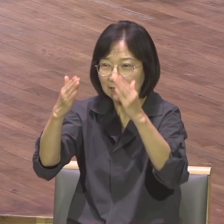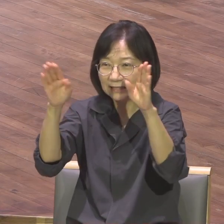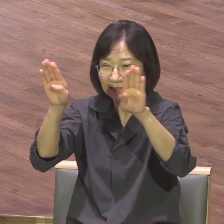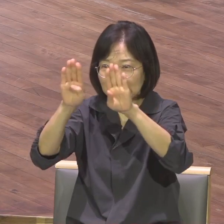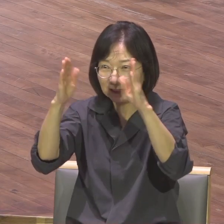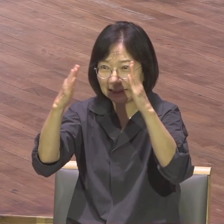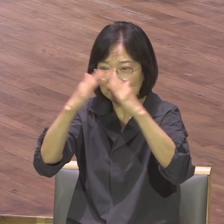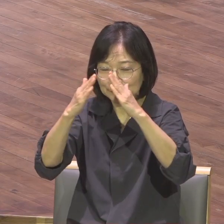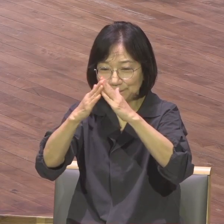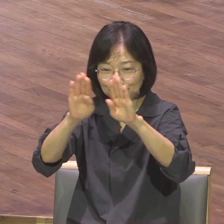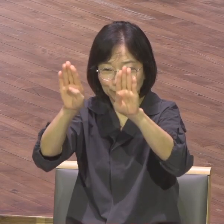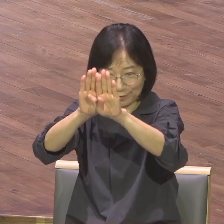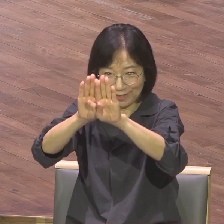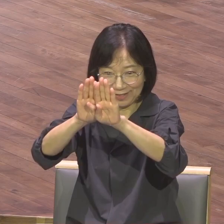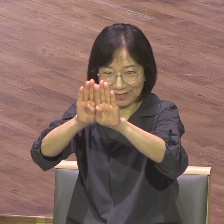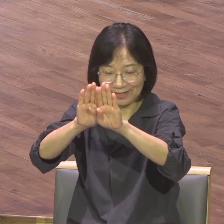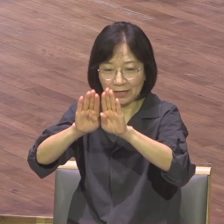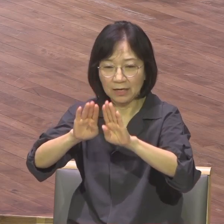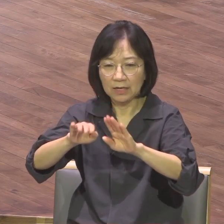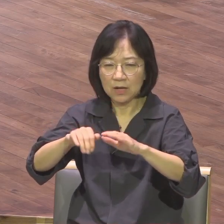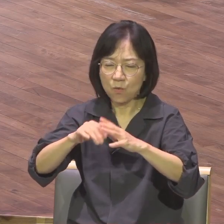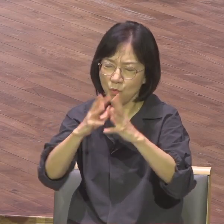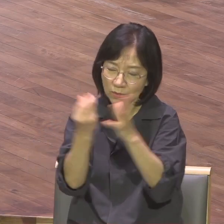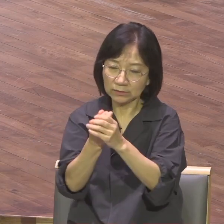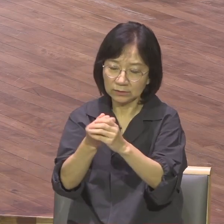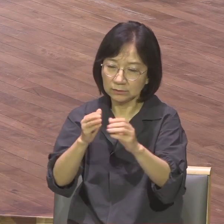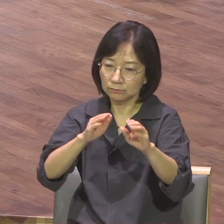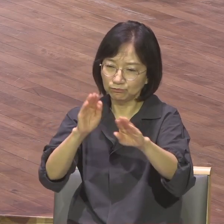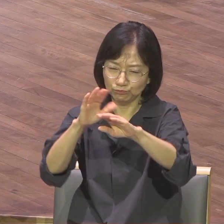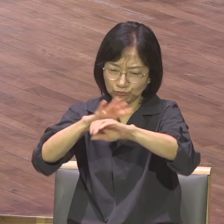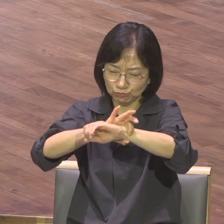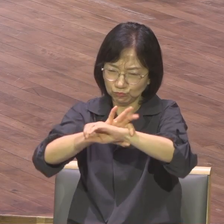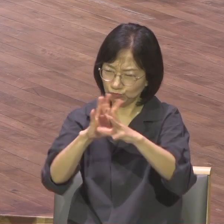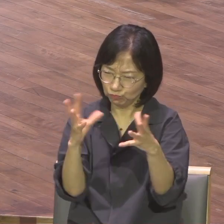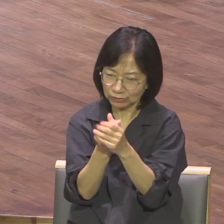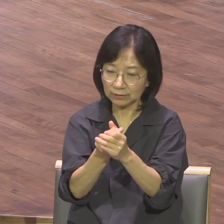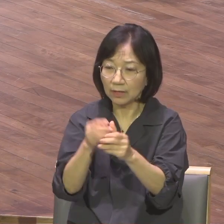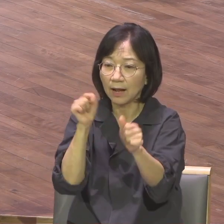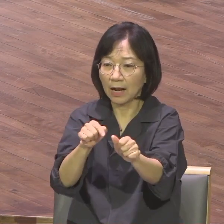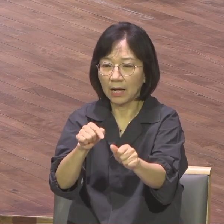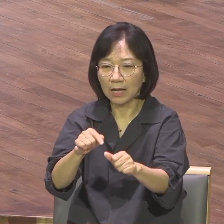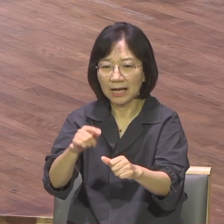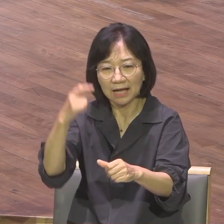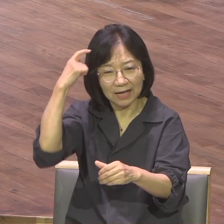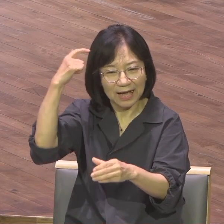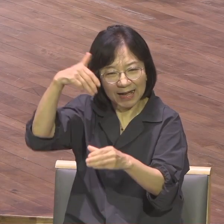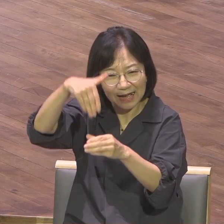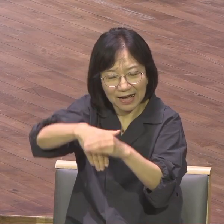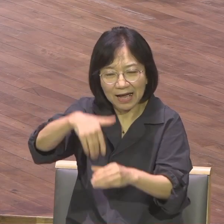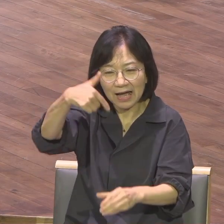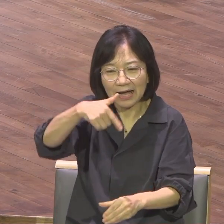뭐하라고요? 완전히 24 각인뿌리 체질 시키라는 거예요 이렇게 했는데도